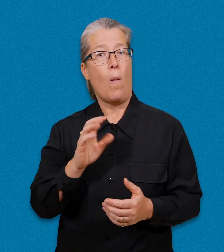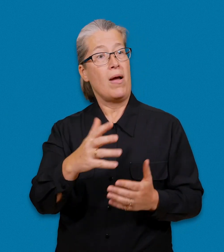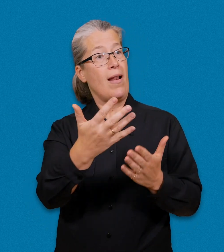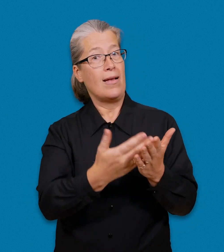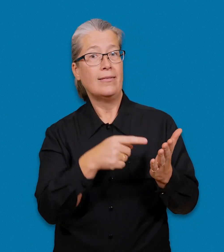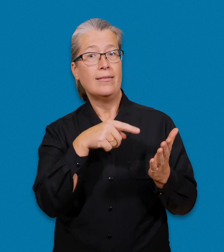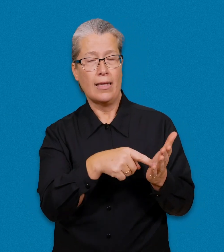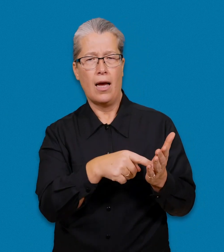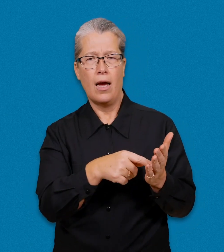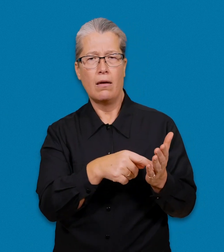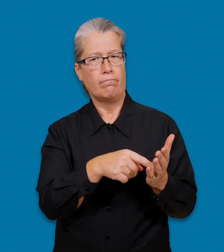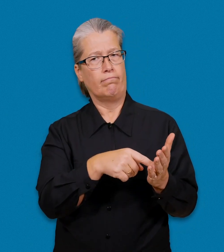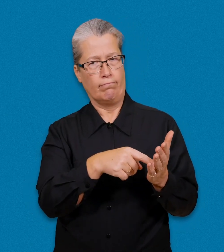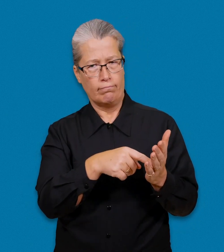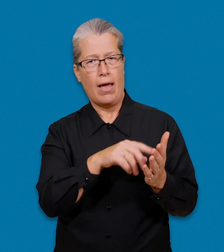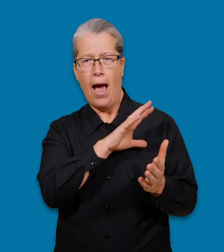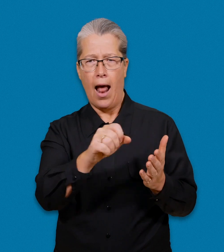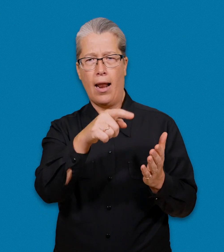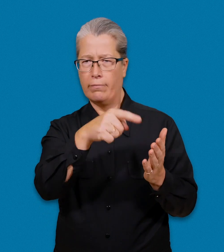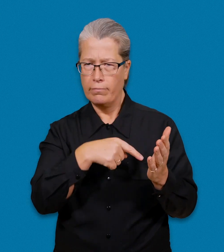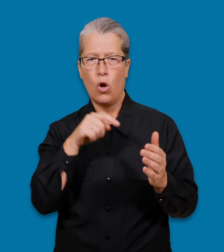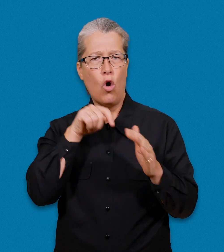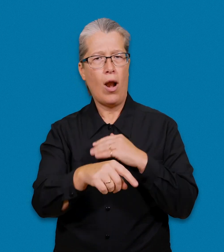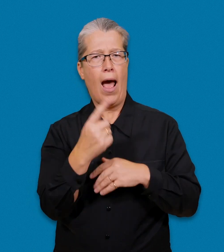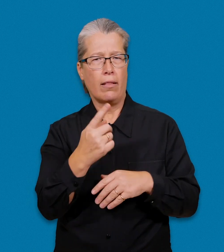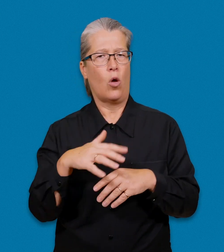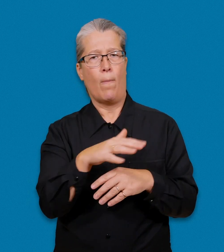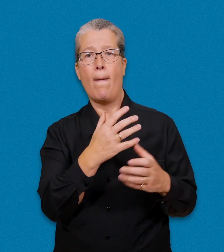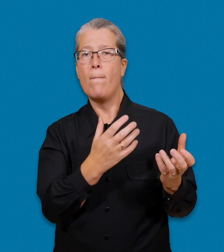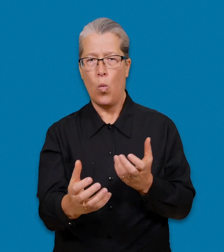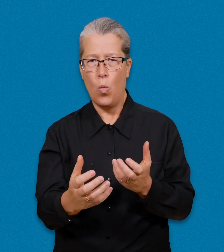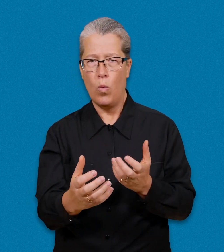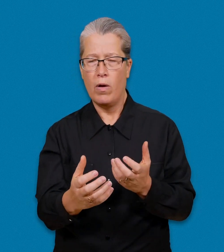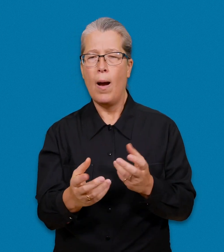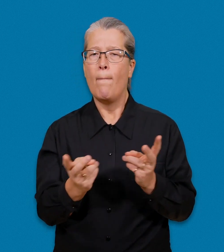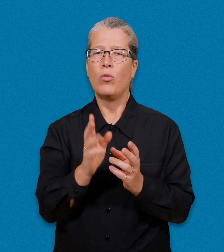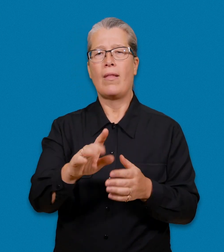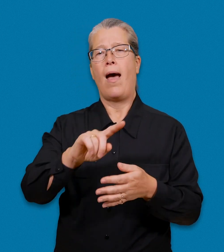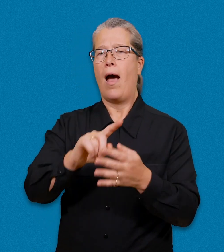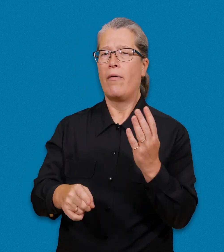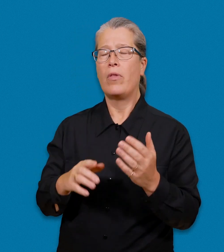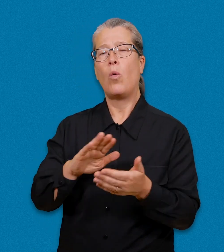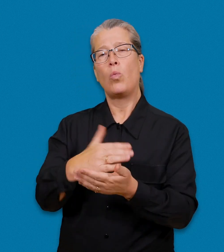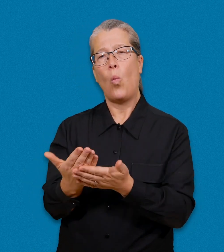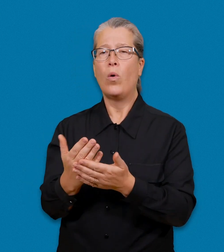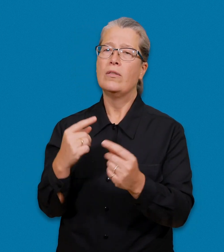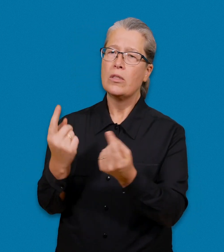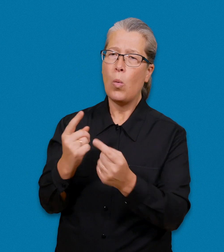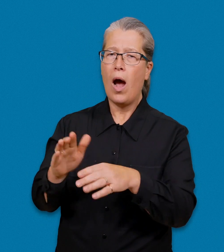Om det på din lista enbart finns tolkar som angetts för ett visst behov förmedlas en tolk som inte är med på din